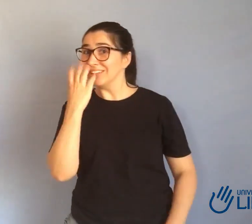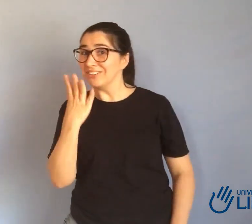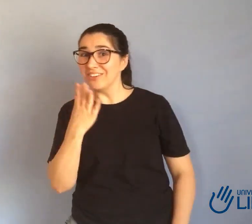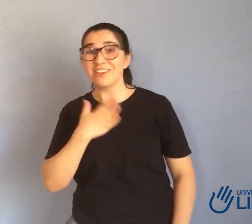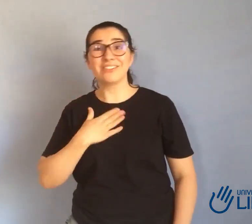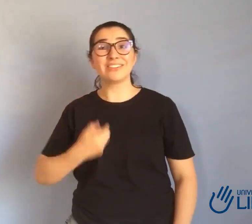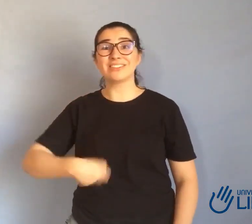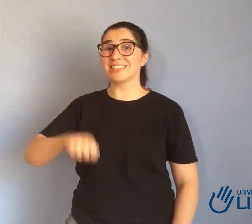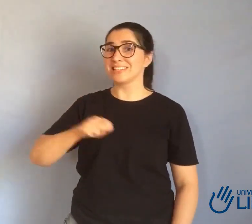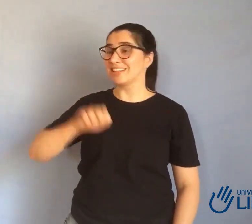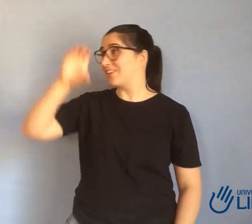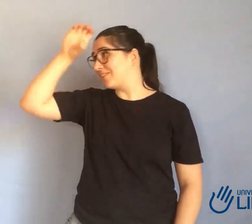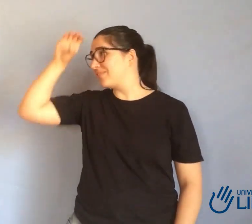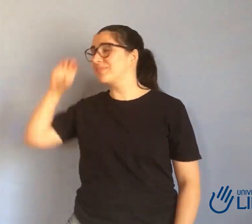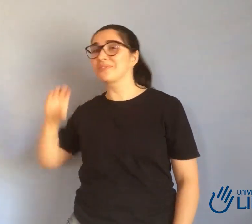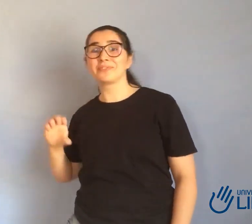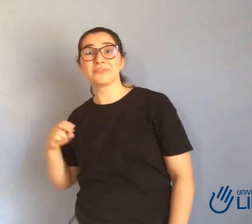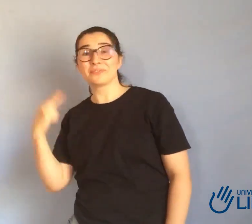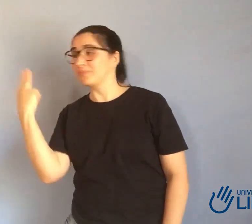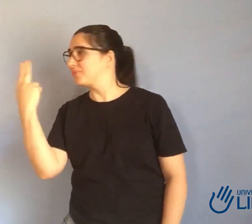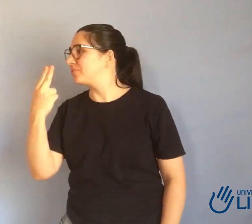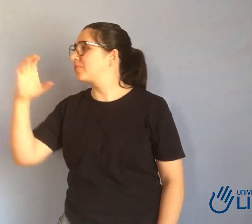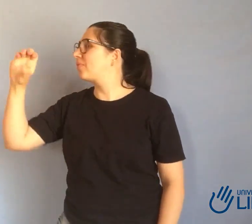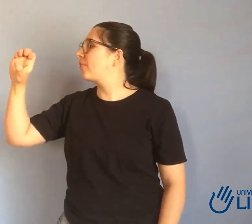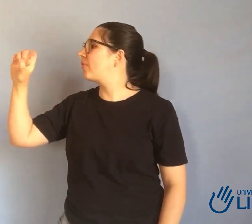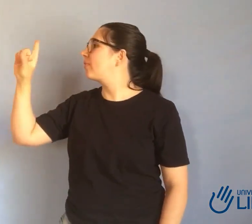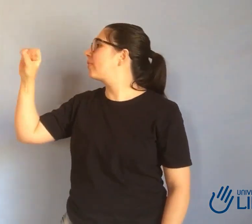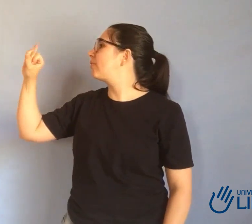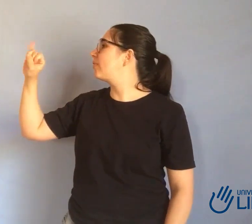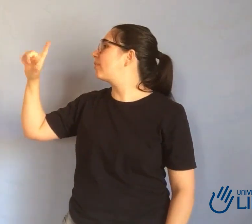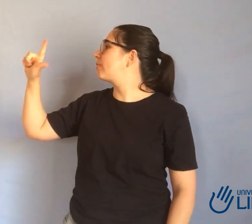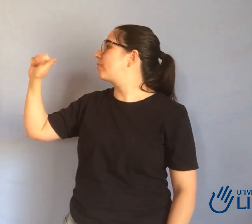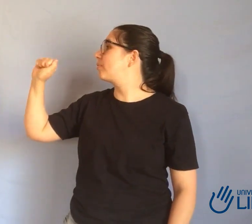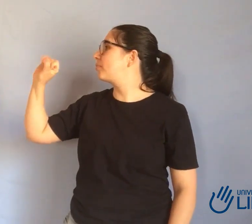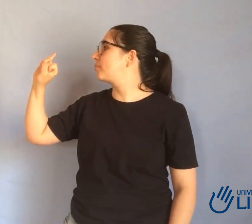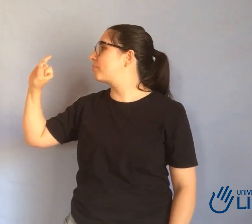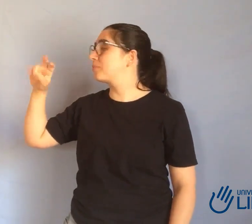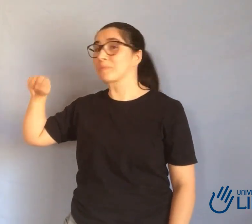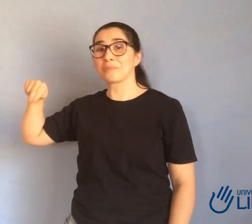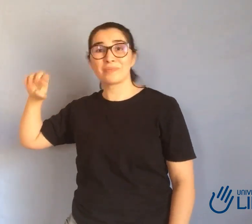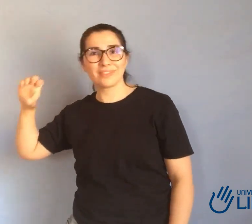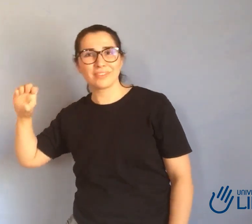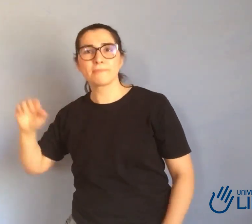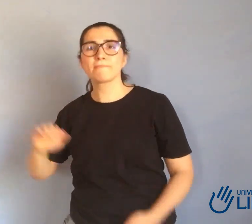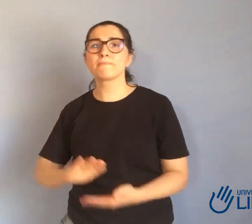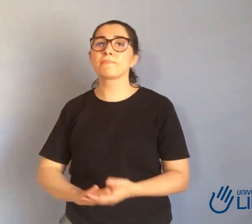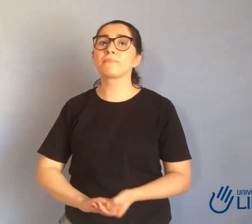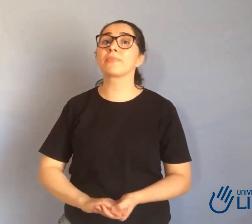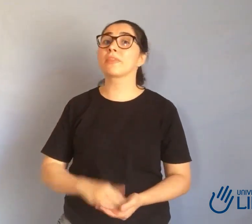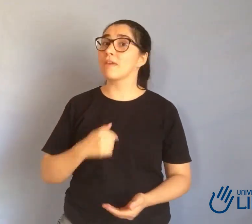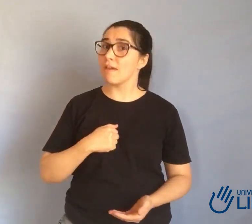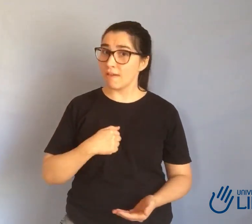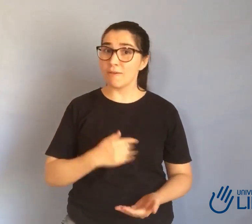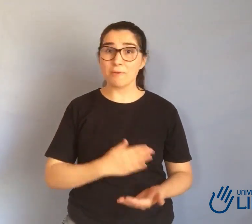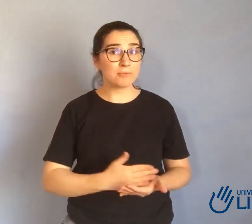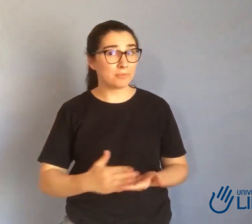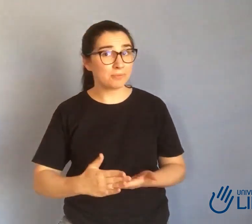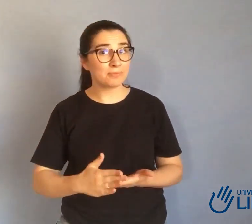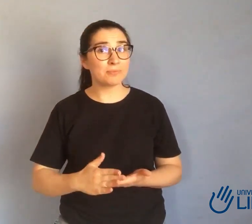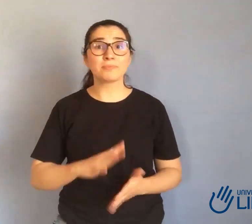Olá a todos, tudo bem com vocês? Este aqui é meu sinal, ou seja, a maneira como os surtos me conhecem. O meu nome